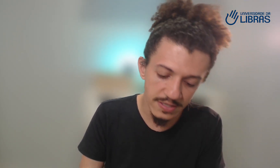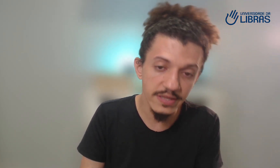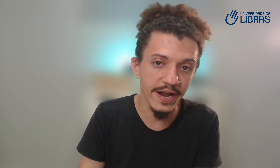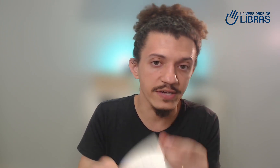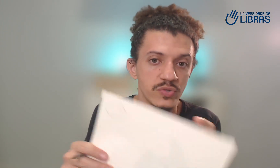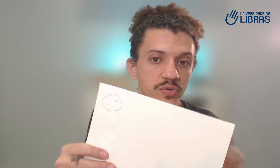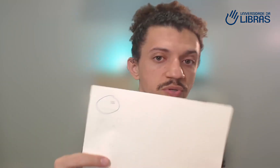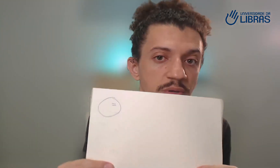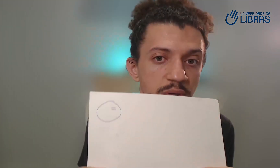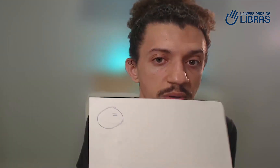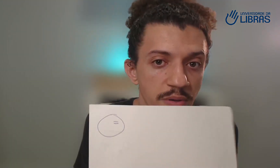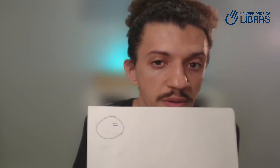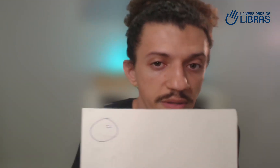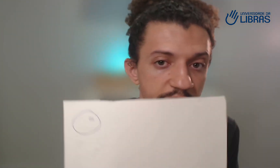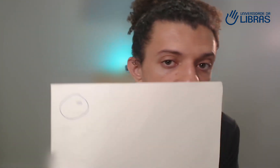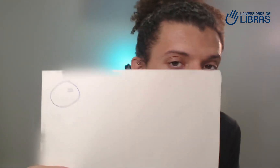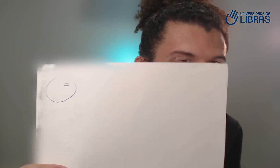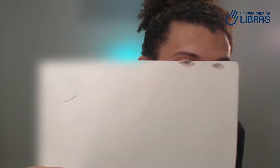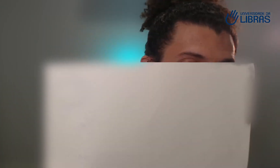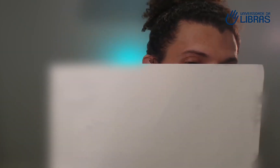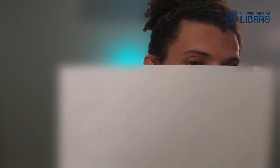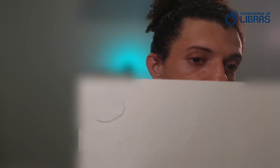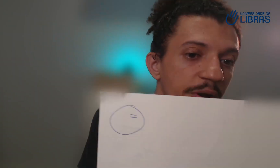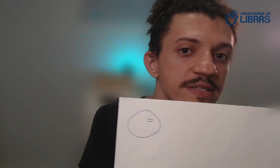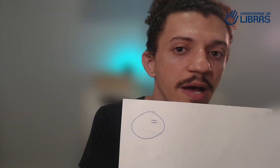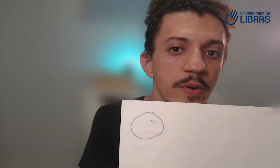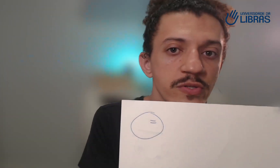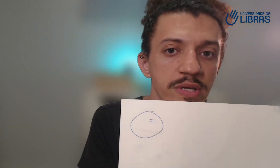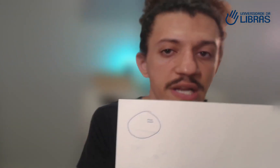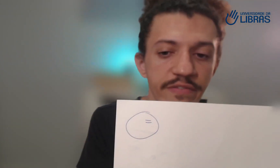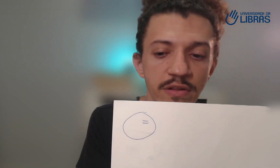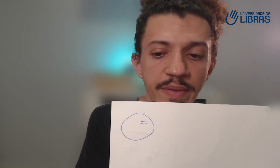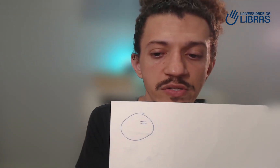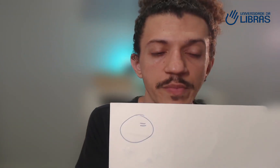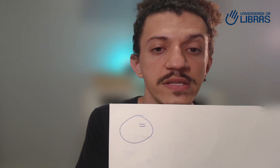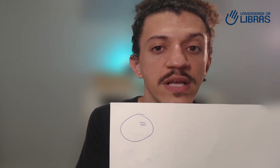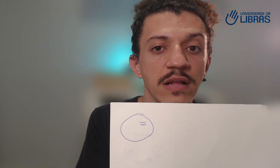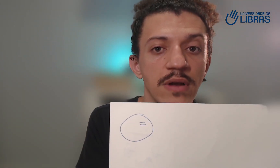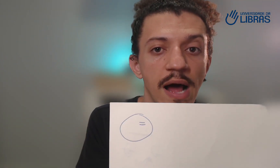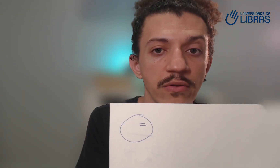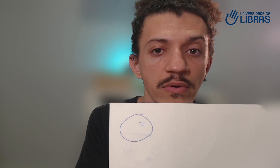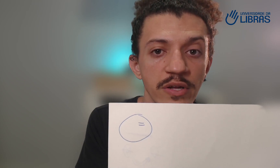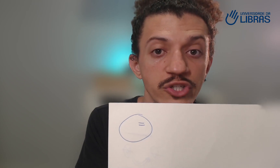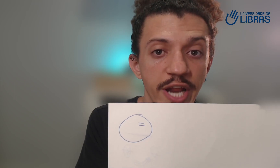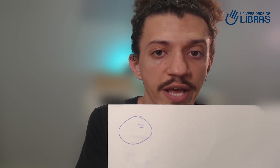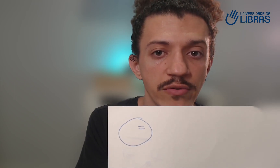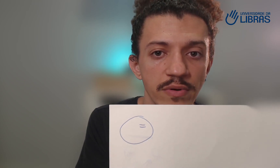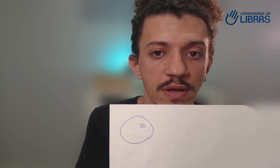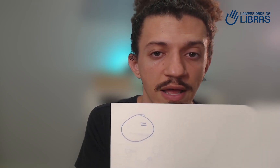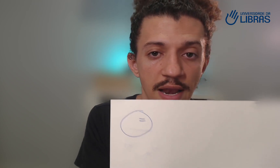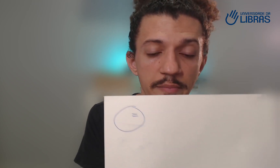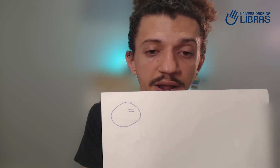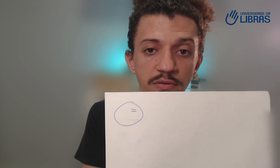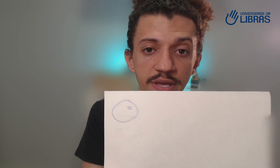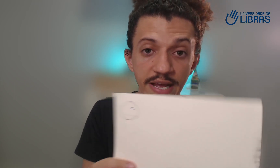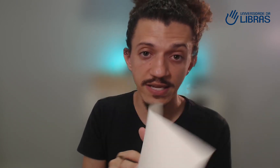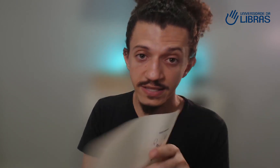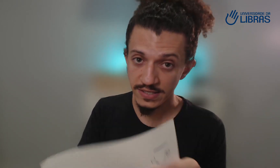traços. Está vendo? Então aqui, por exemplo, eu estou escrevendo a minha sobrancelha do lado direito. Lembrando que na escrita de